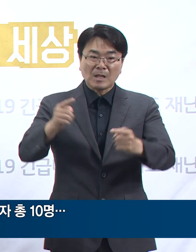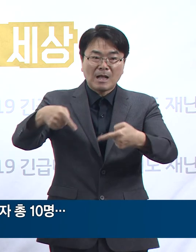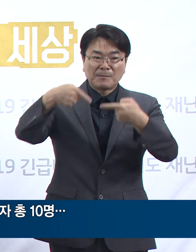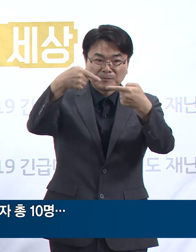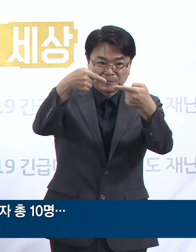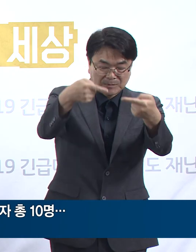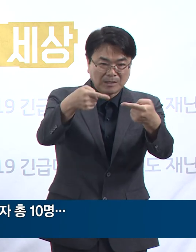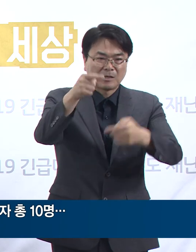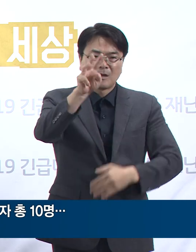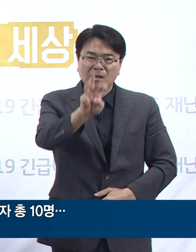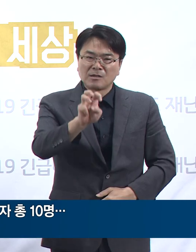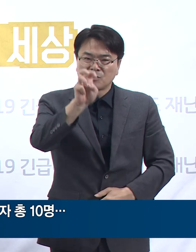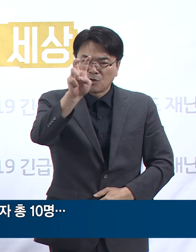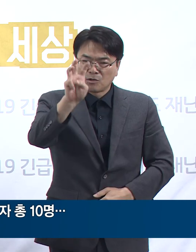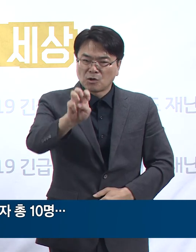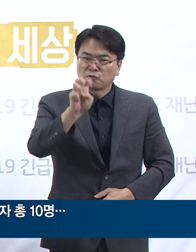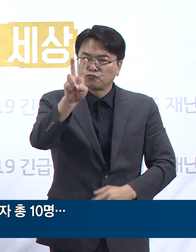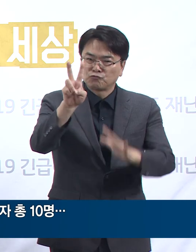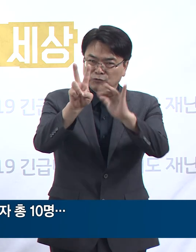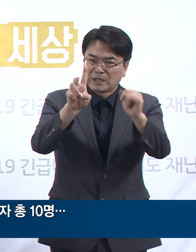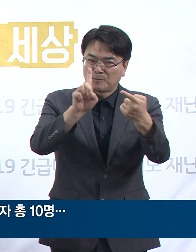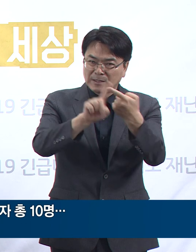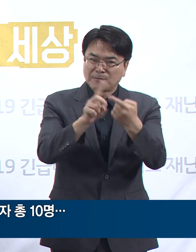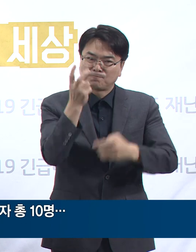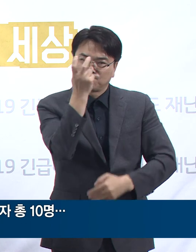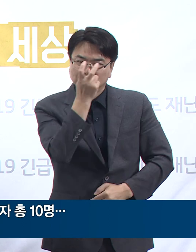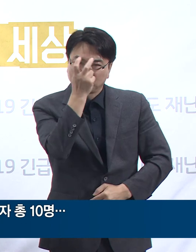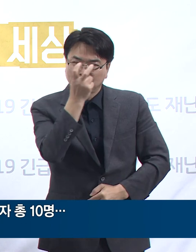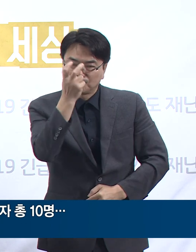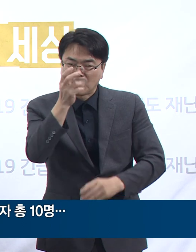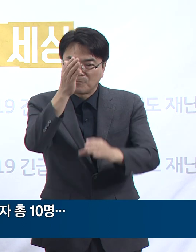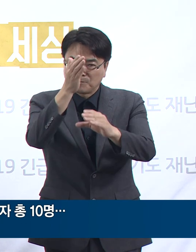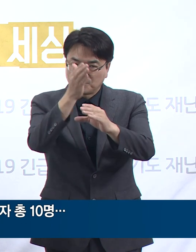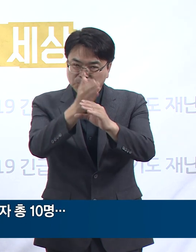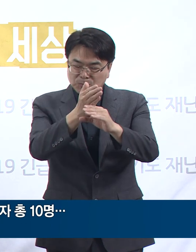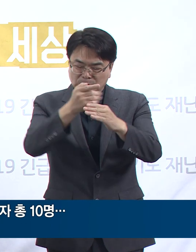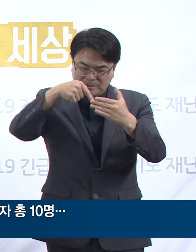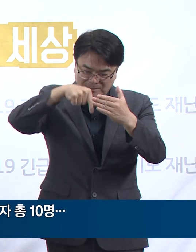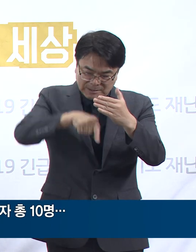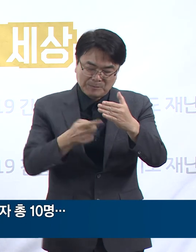32명에 대해 검사를 진행하고 심층 역학조사를 진행 중입니다.